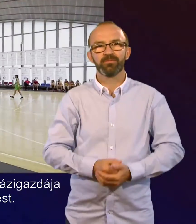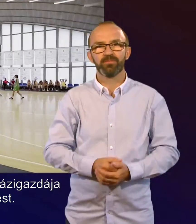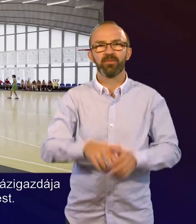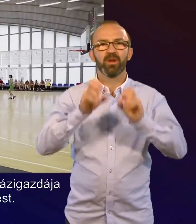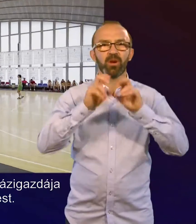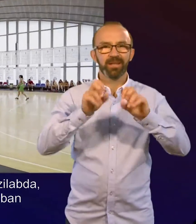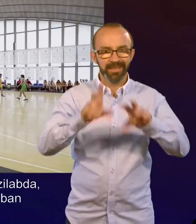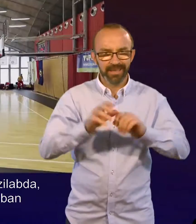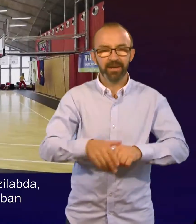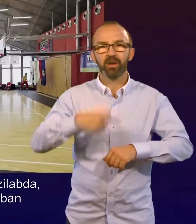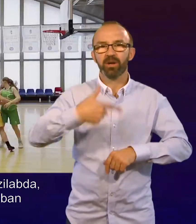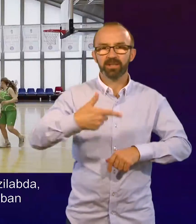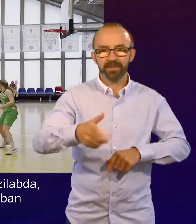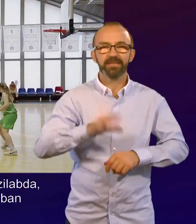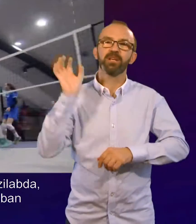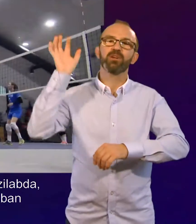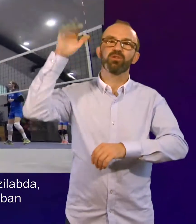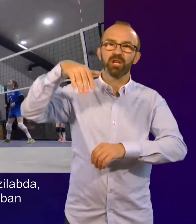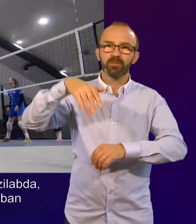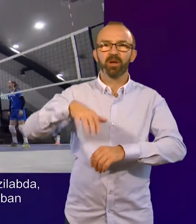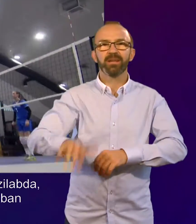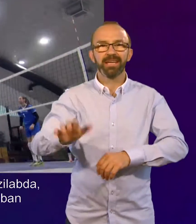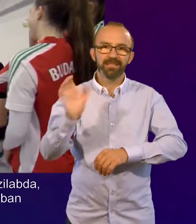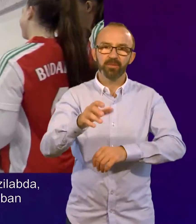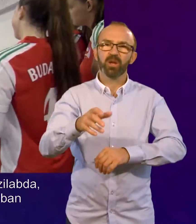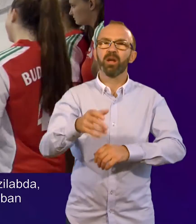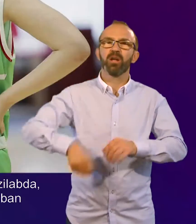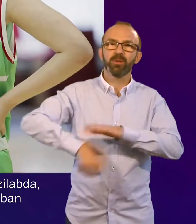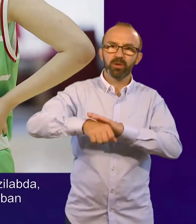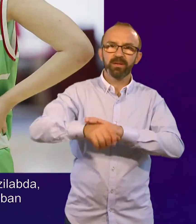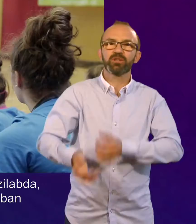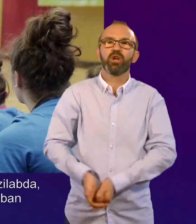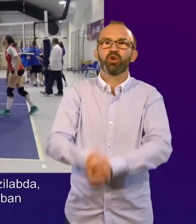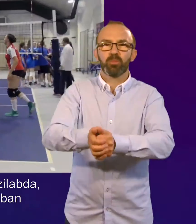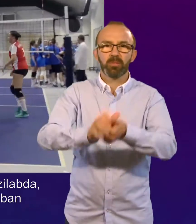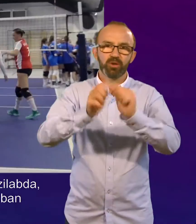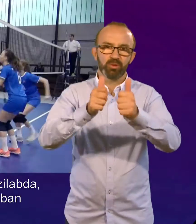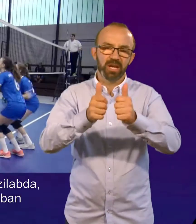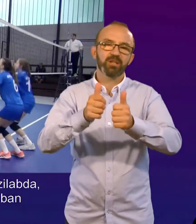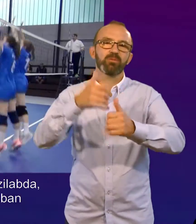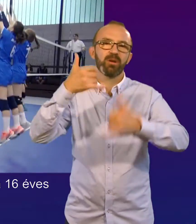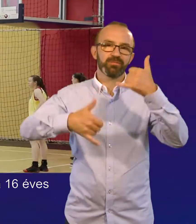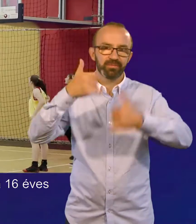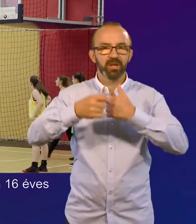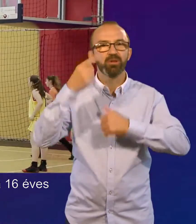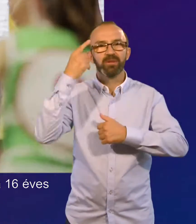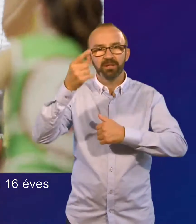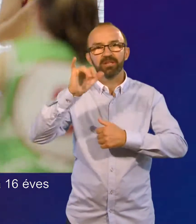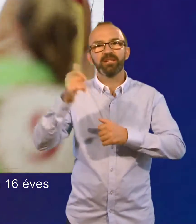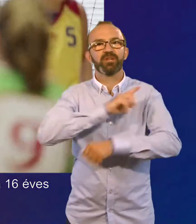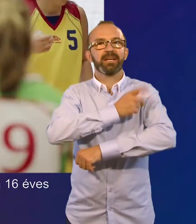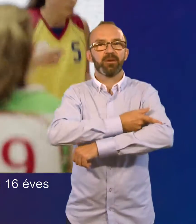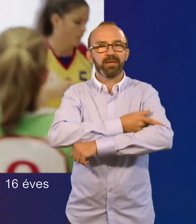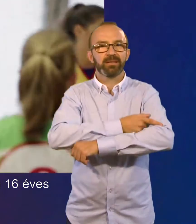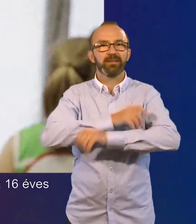Budapest. Atlétika, asszali tenisz, kosárlabda, kézilabda, labdarúgás és röplabda sportágokban mérhetik össze